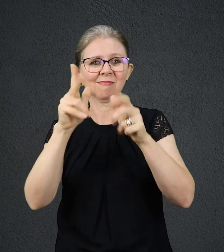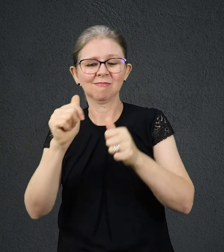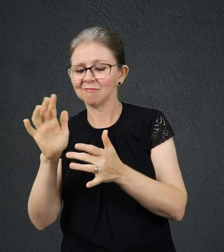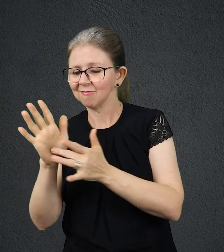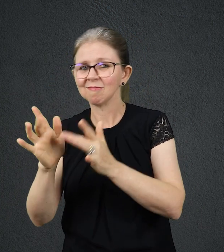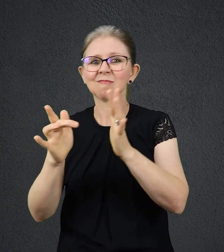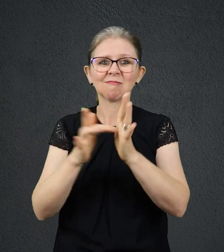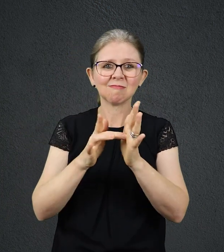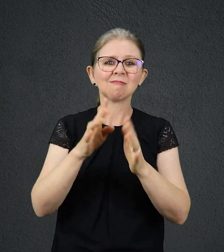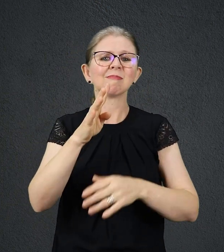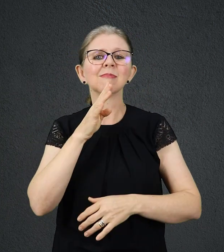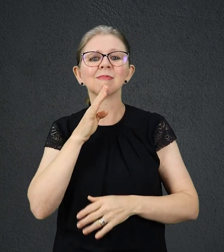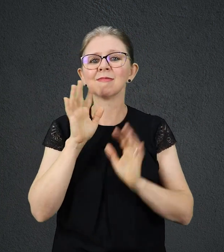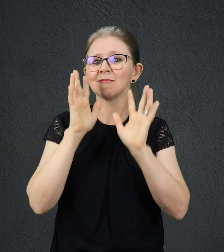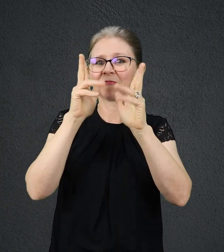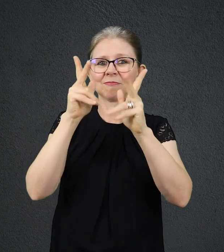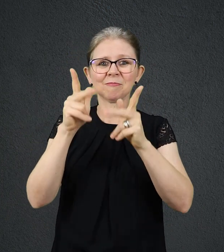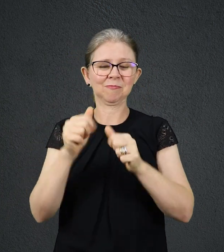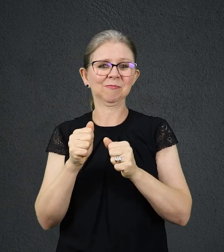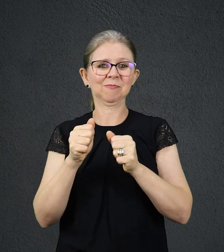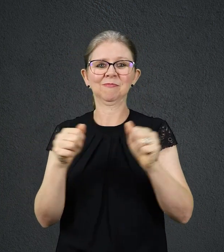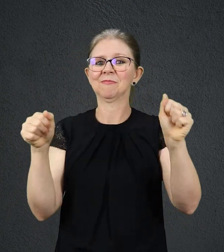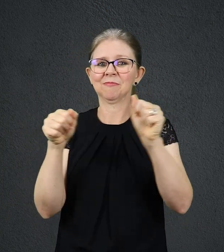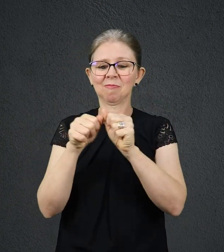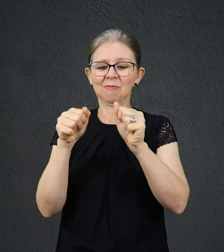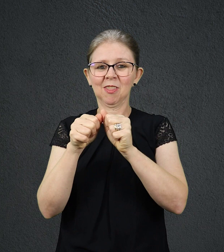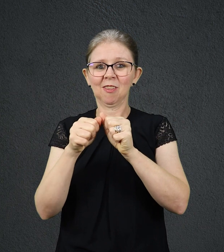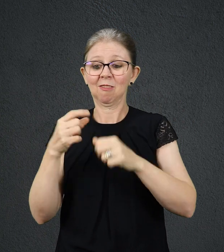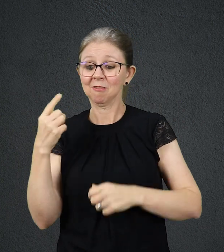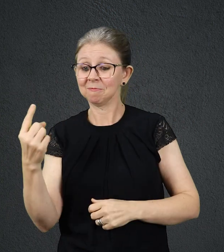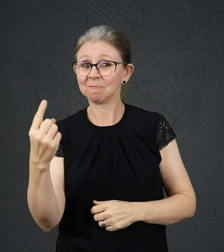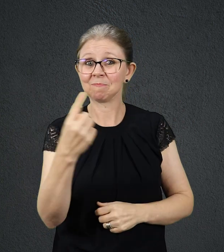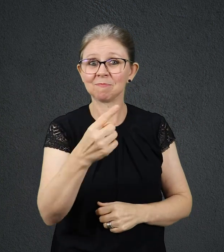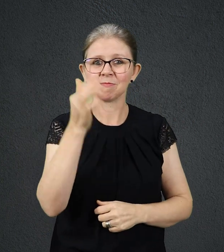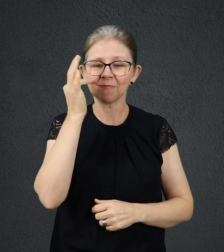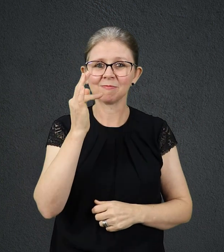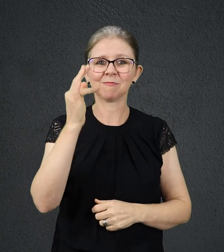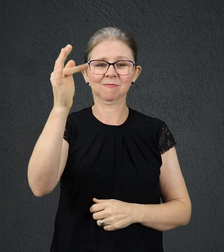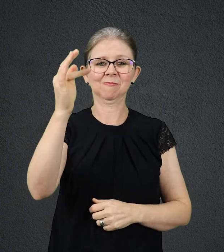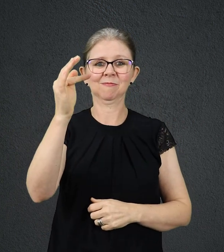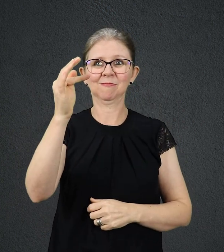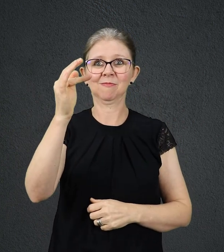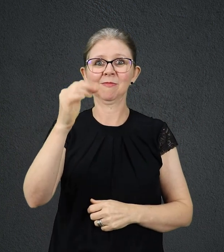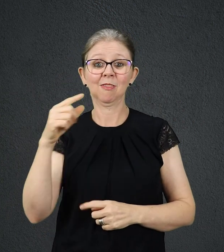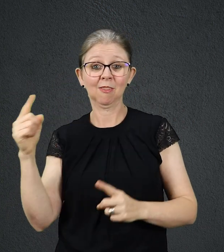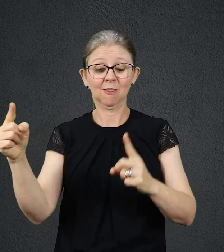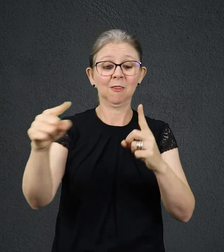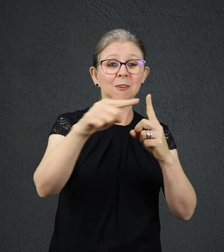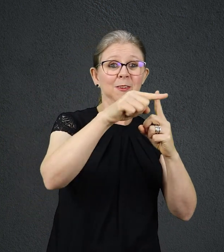Ele sabe de tudo. Ele já traçou o nosso futuro e já conquistou, com a sua morte de cruz, o